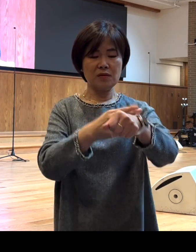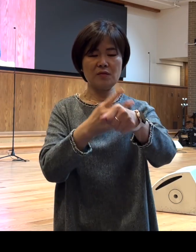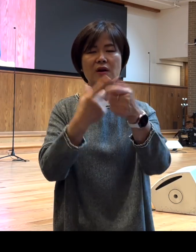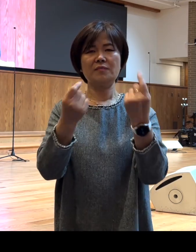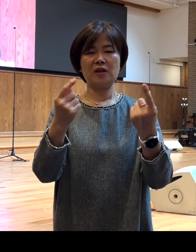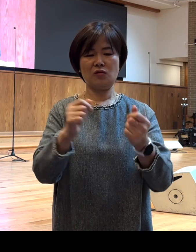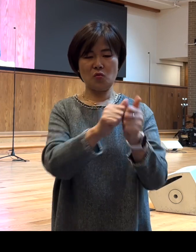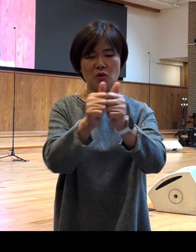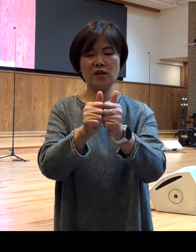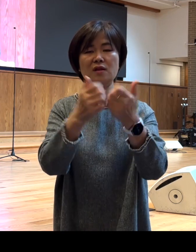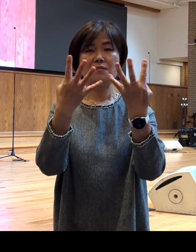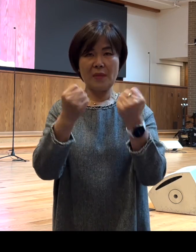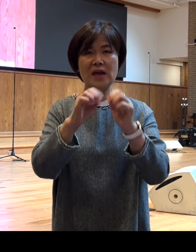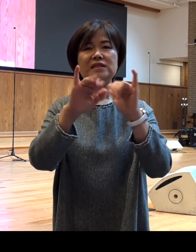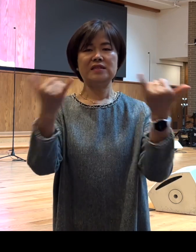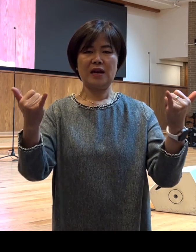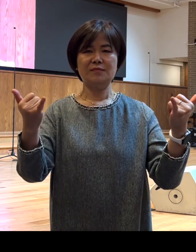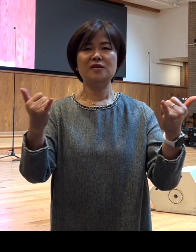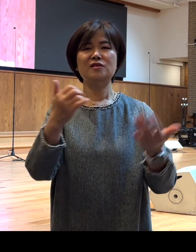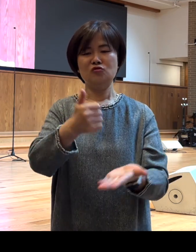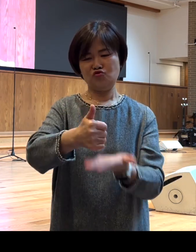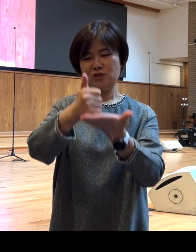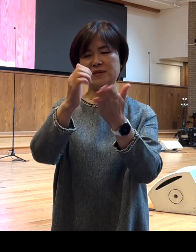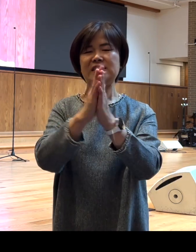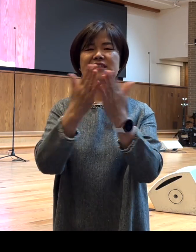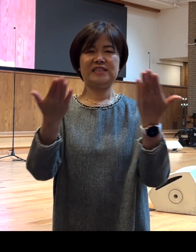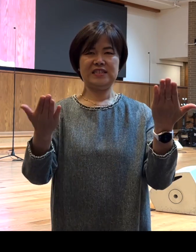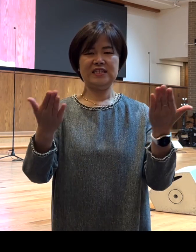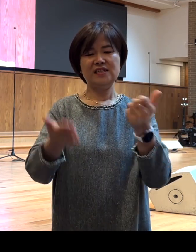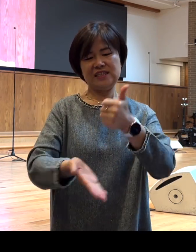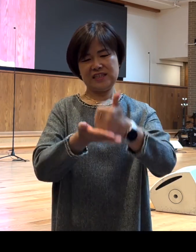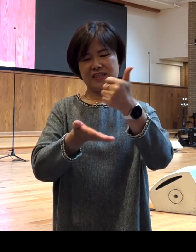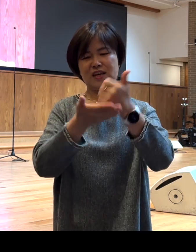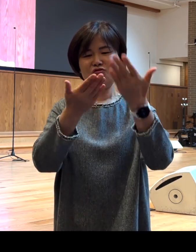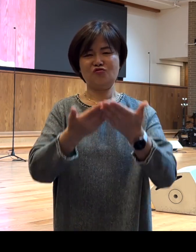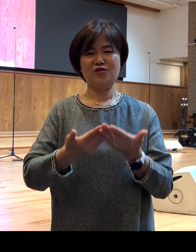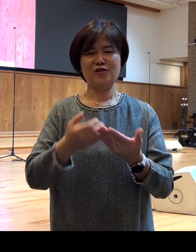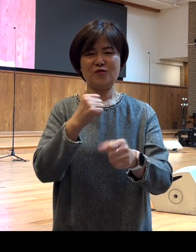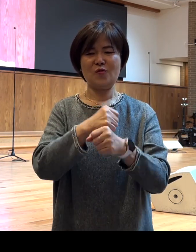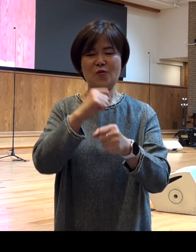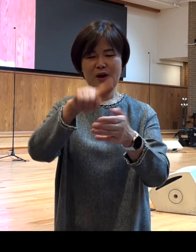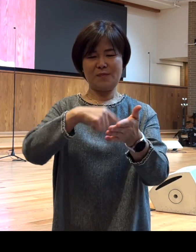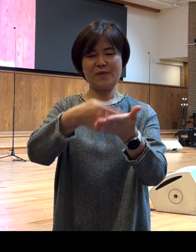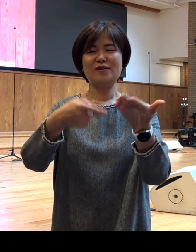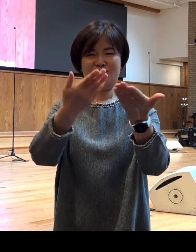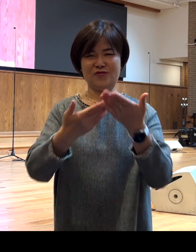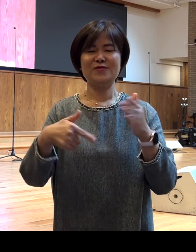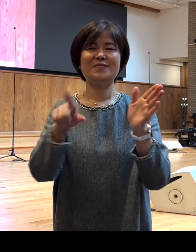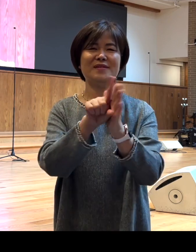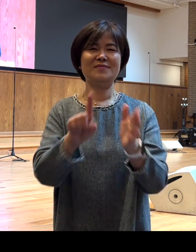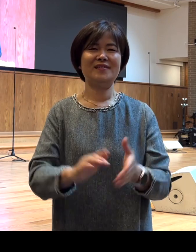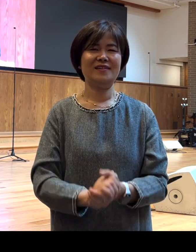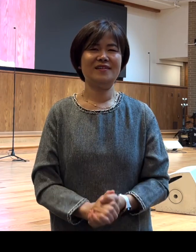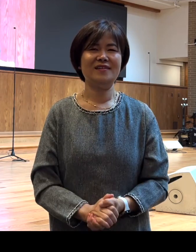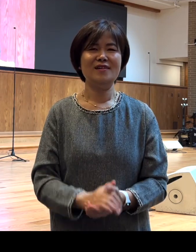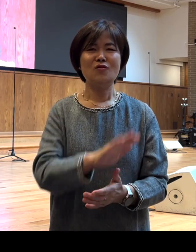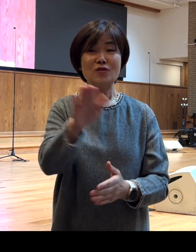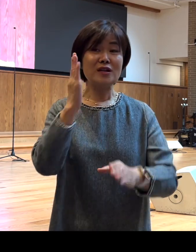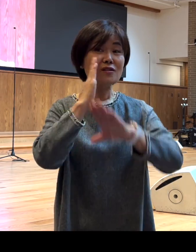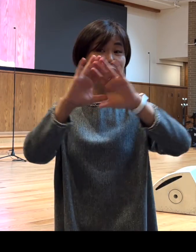많은 사람들 주님이 친히 칭찬하시고 보상해 주신 줄로 믿습니다 아마 우리가 천국 가면 확인할